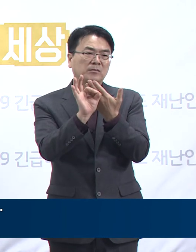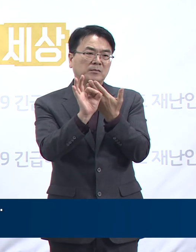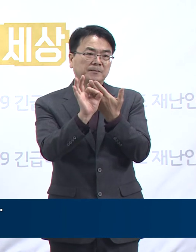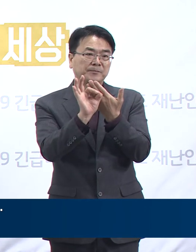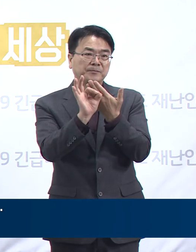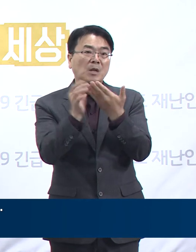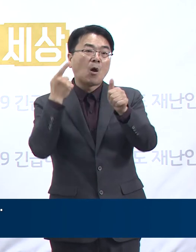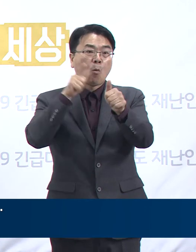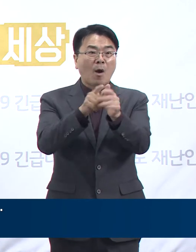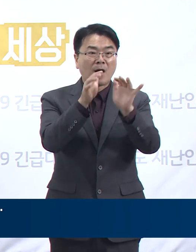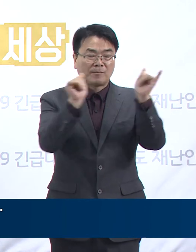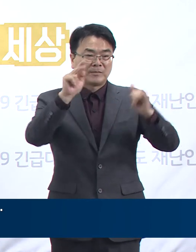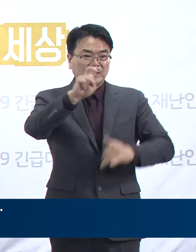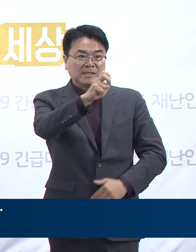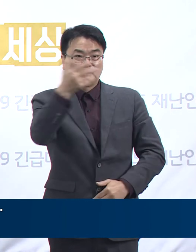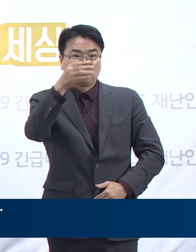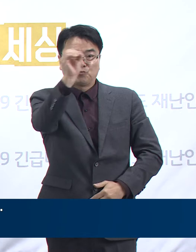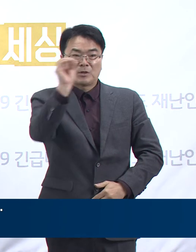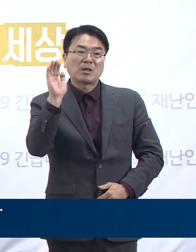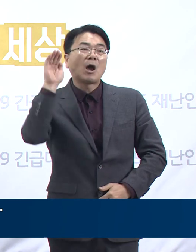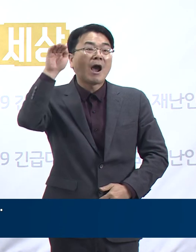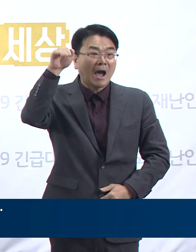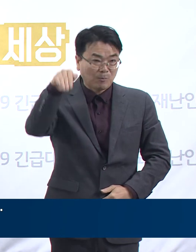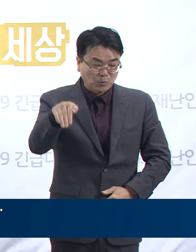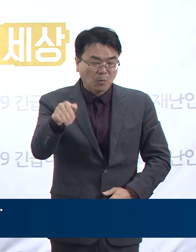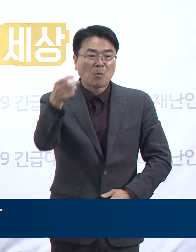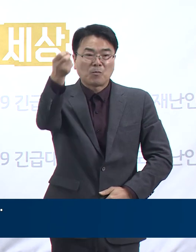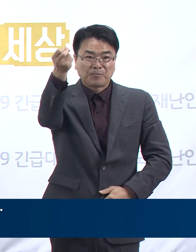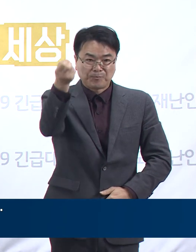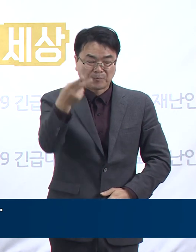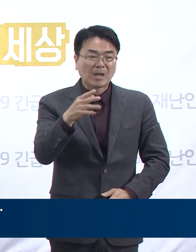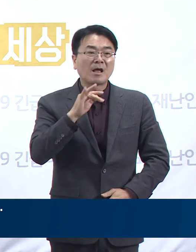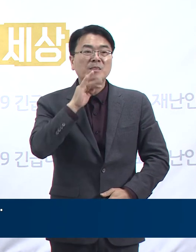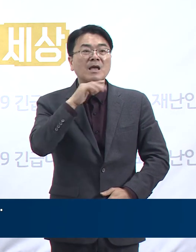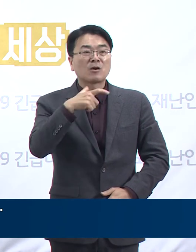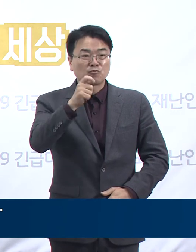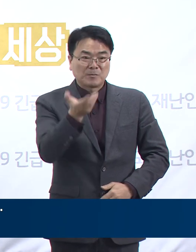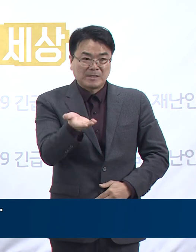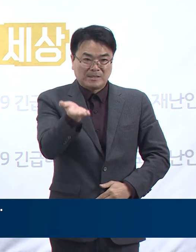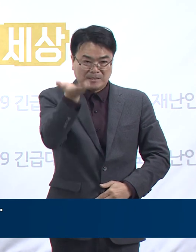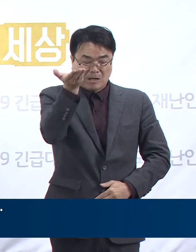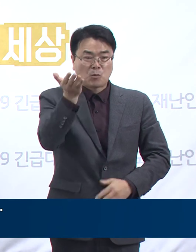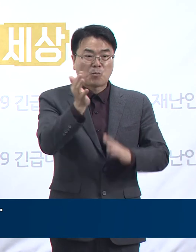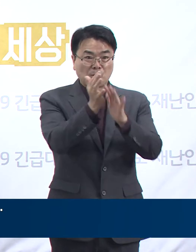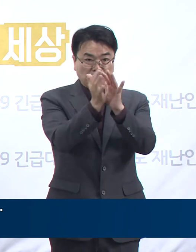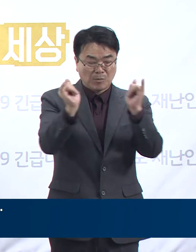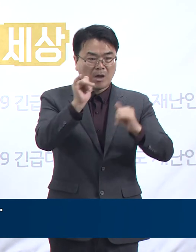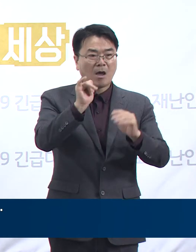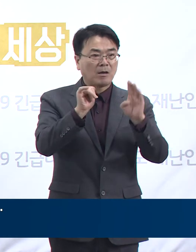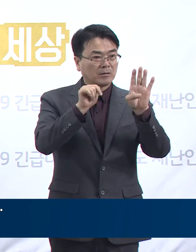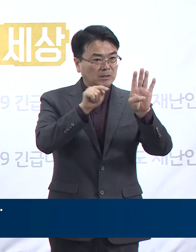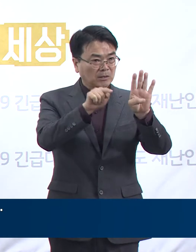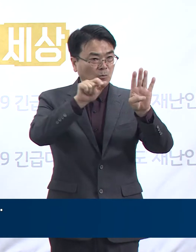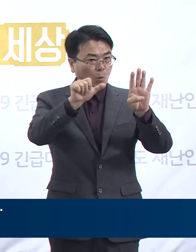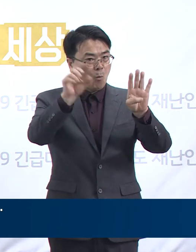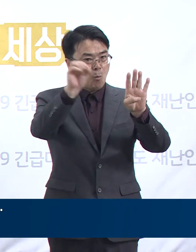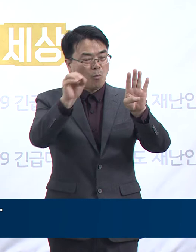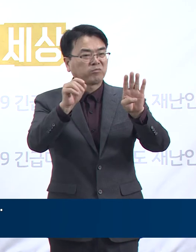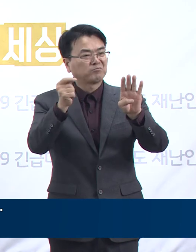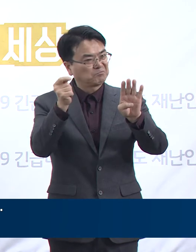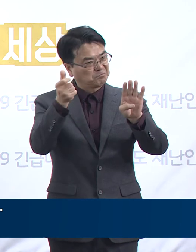확진자는 약 29% 감소했고 60세 이상 고령층 비율은 4.5%포인트